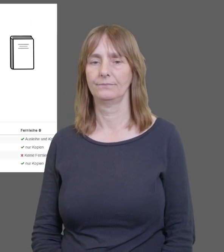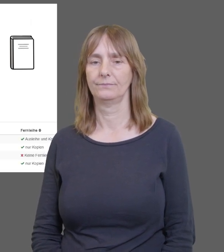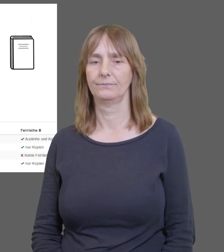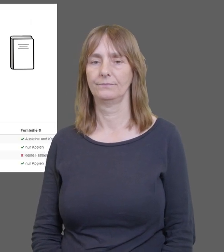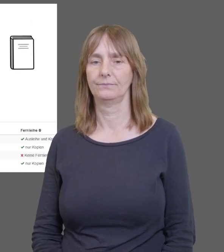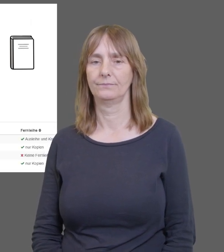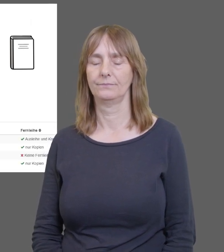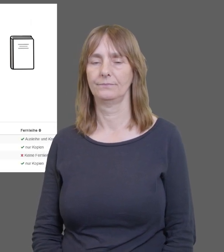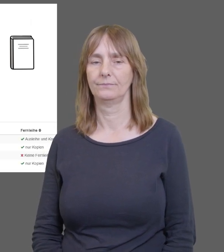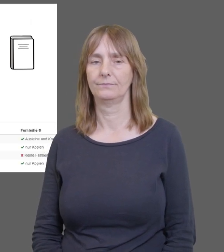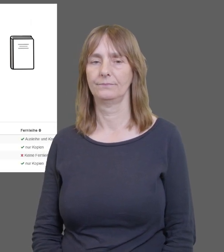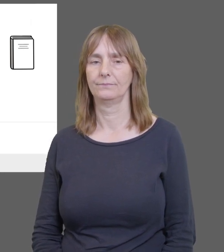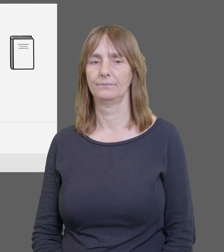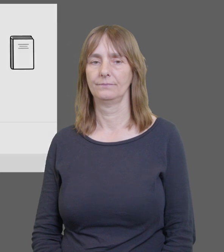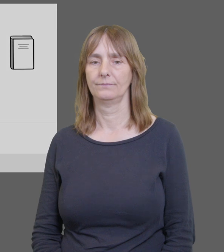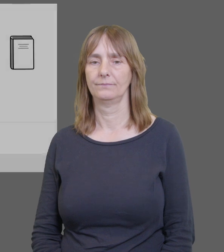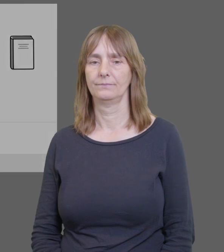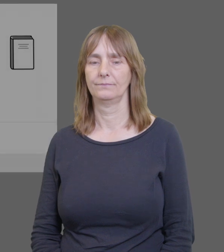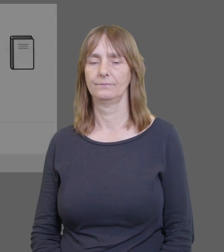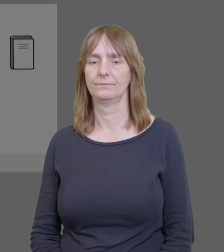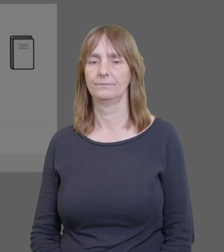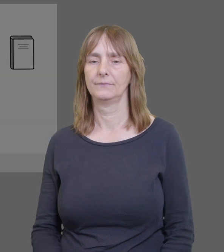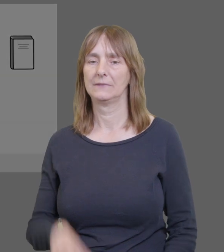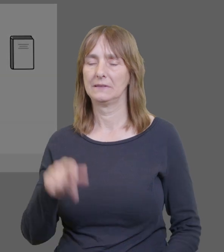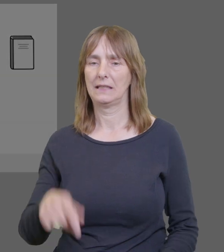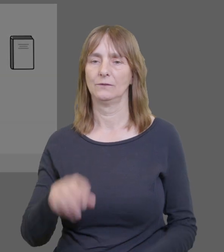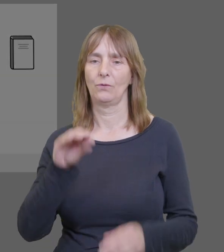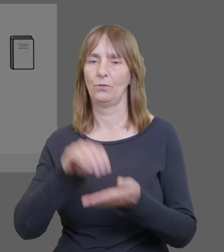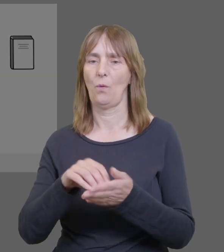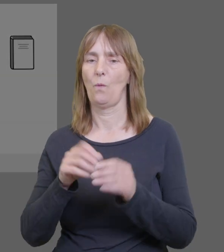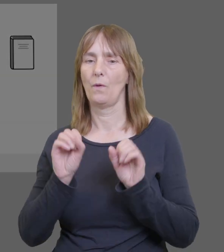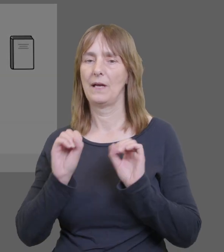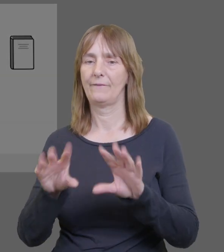unnötige Fernleihebestellungen vermeiden, die dann nur wieder storniert werden.